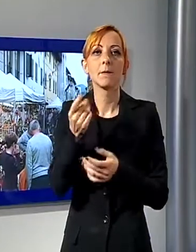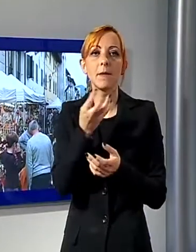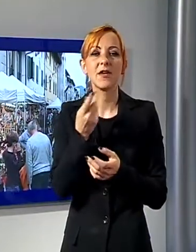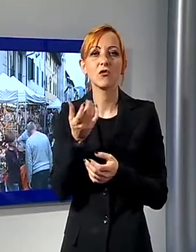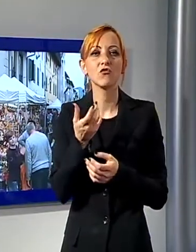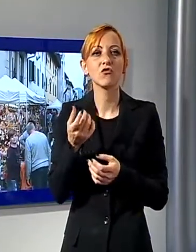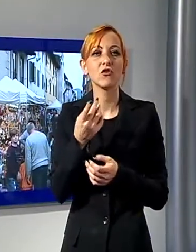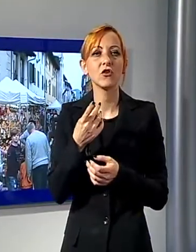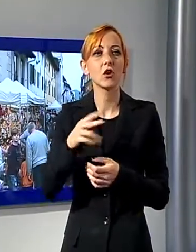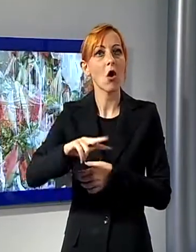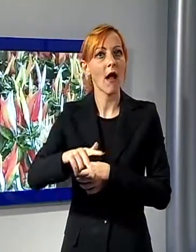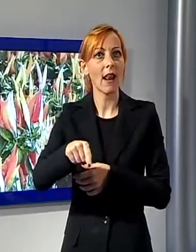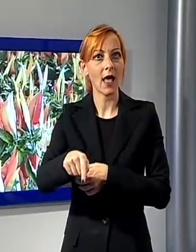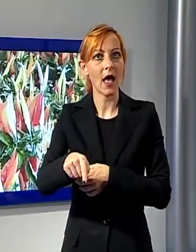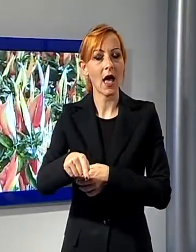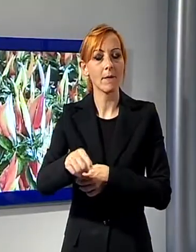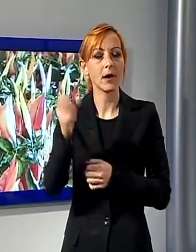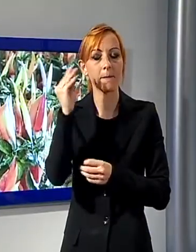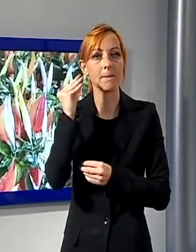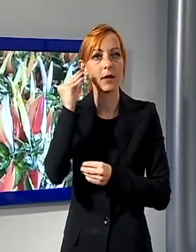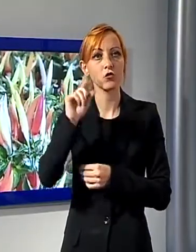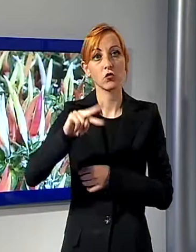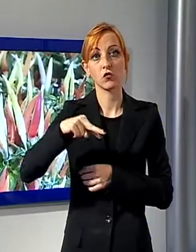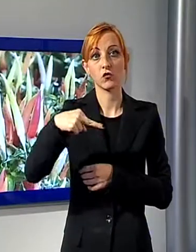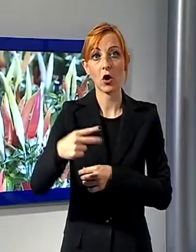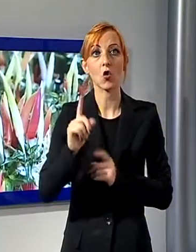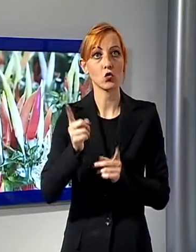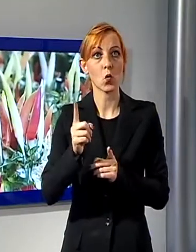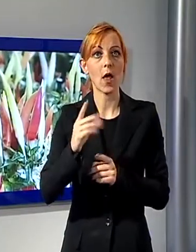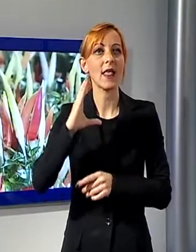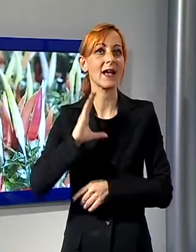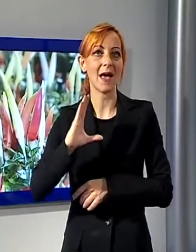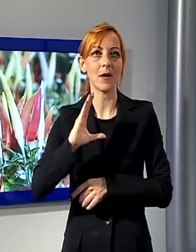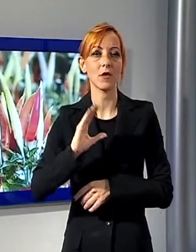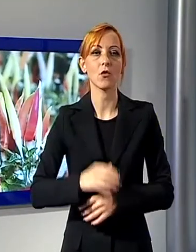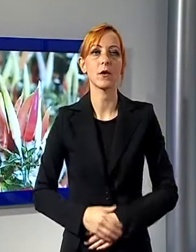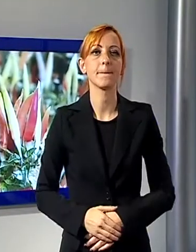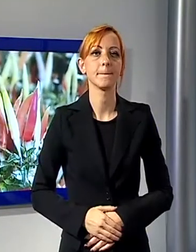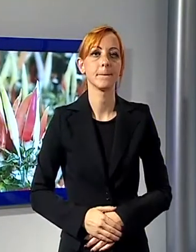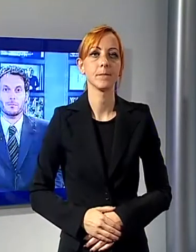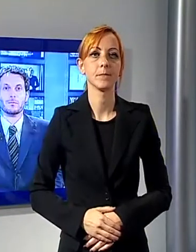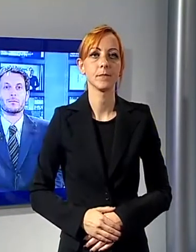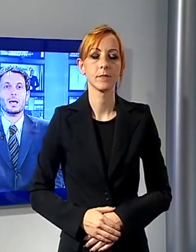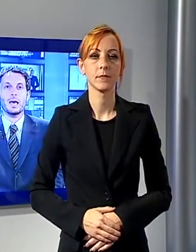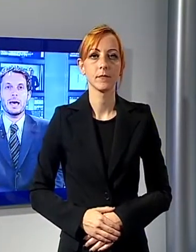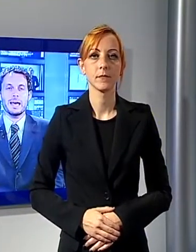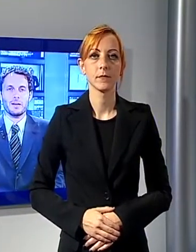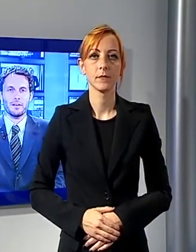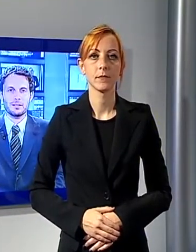è sicuramente l'evento più importante d'Italia dedicato a Sua Maestà il Peperoncino. E alla Festa